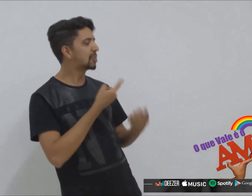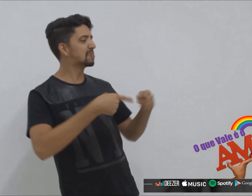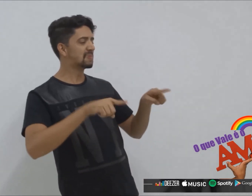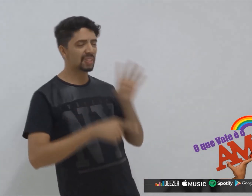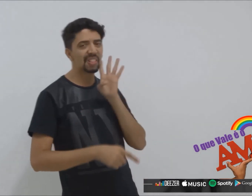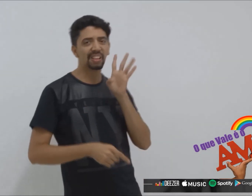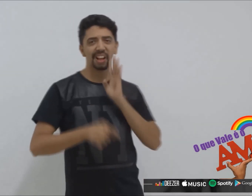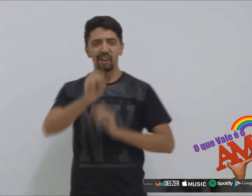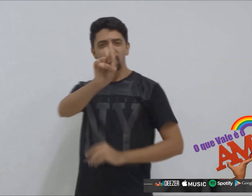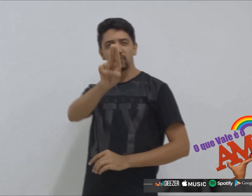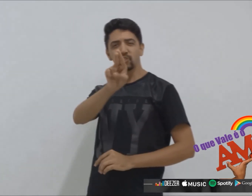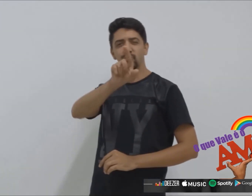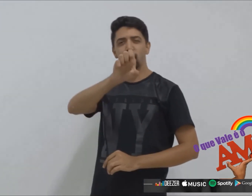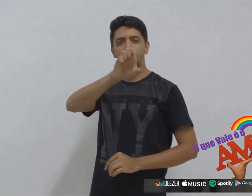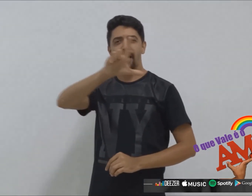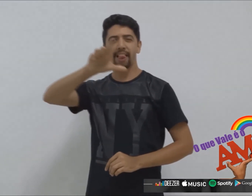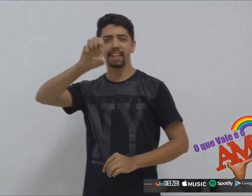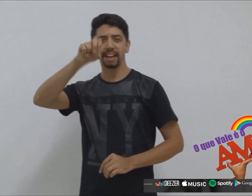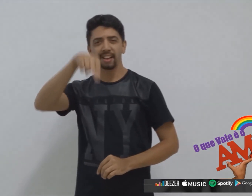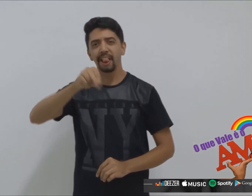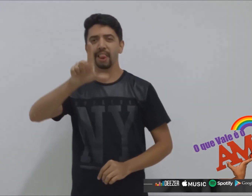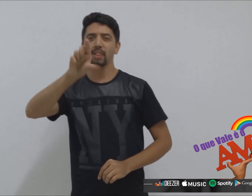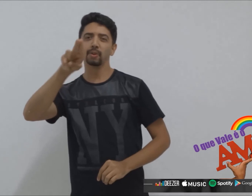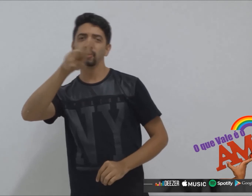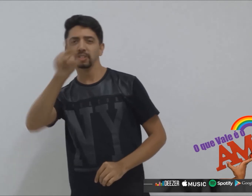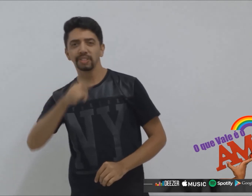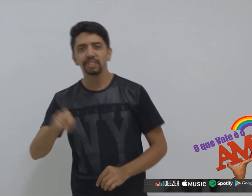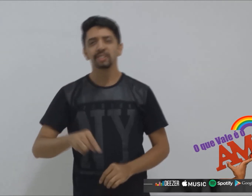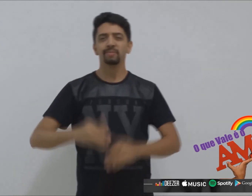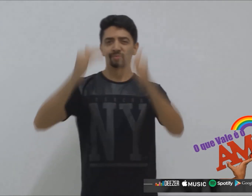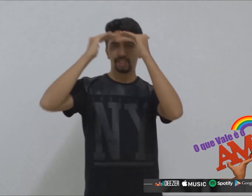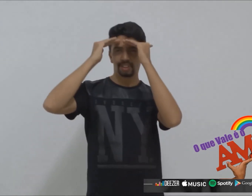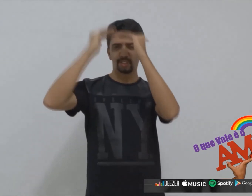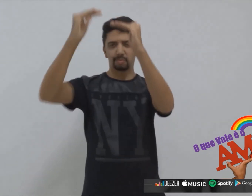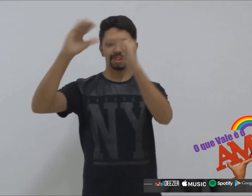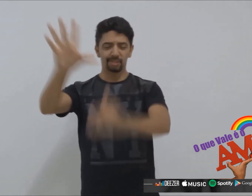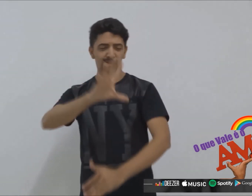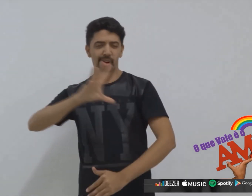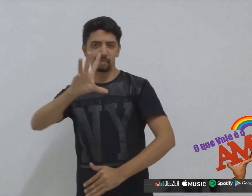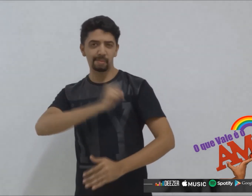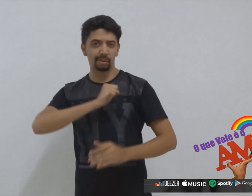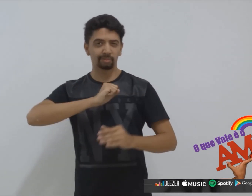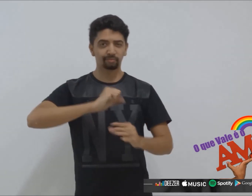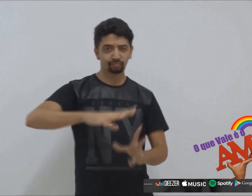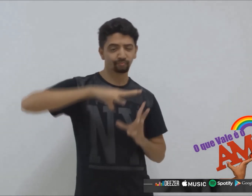Ellen Luce DJ Awake Provocando respeito O amor Pro mundo inteiro